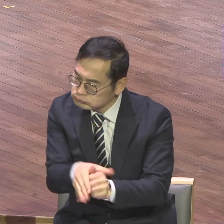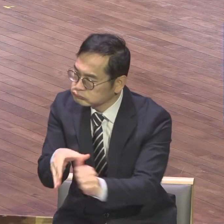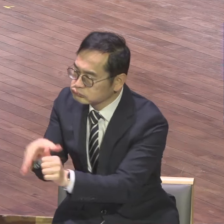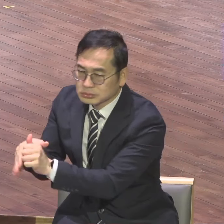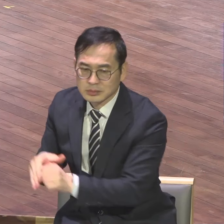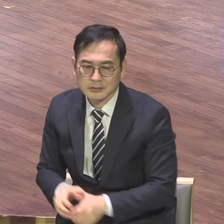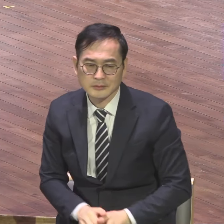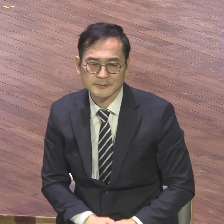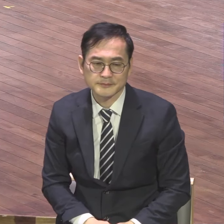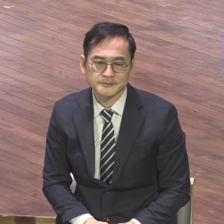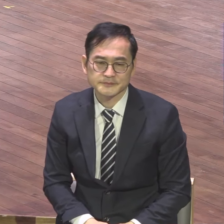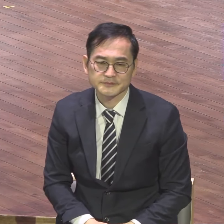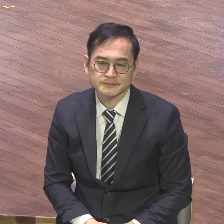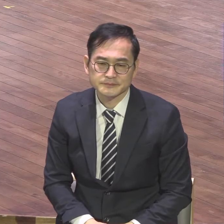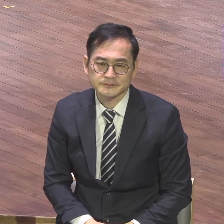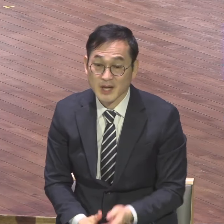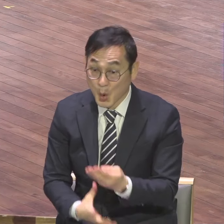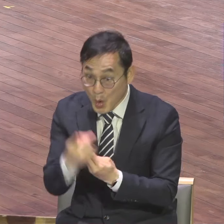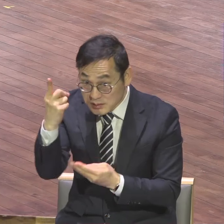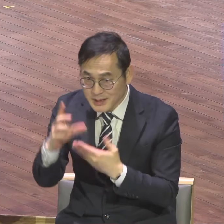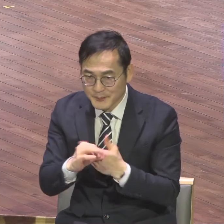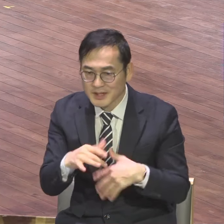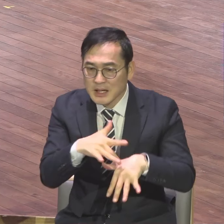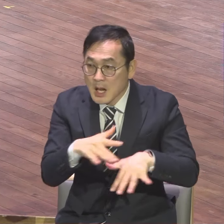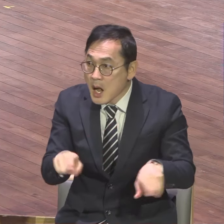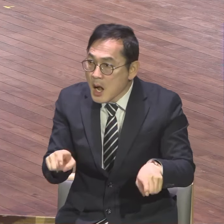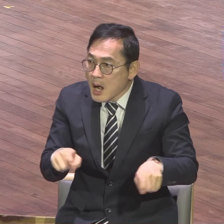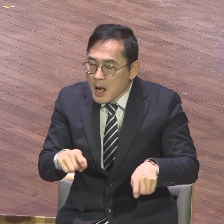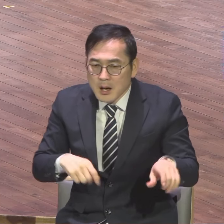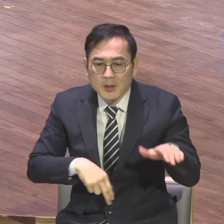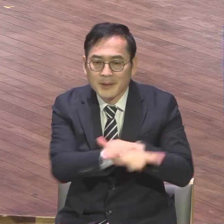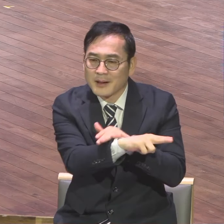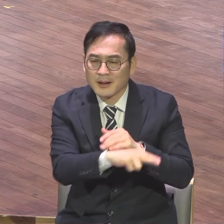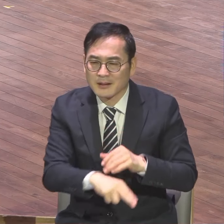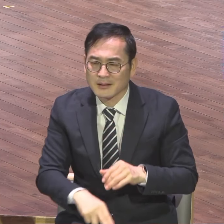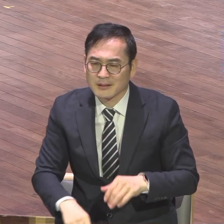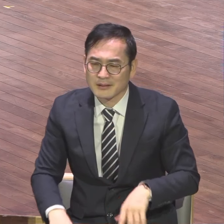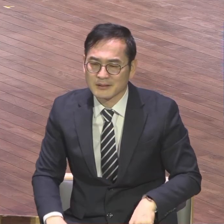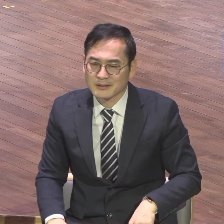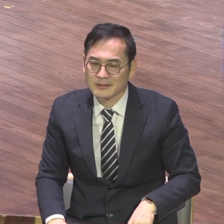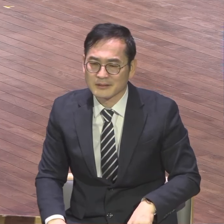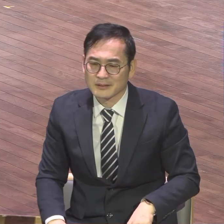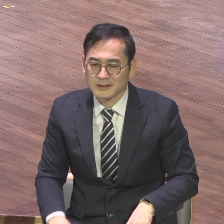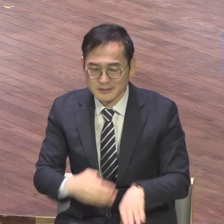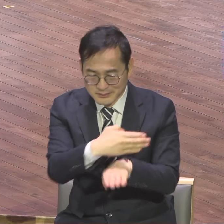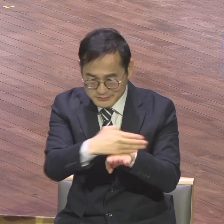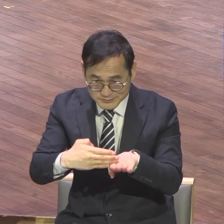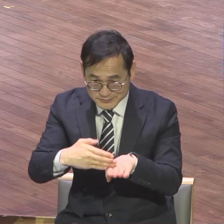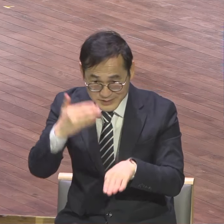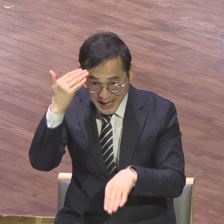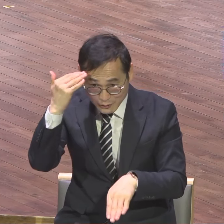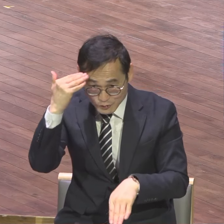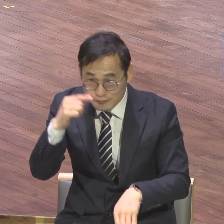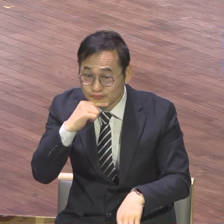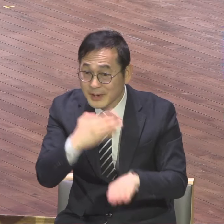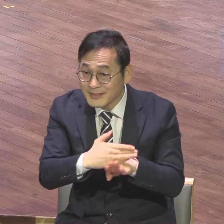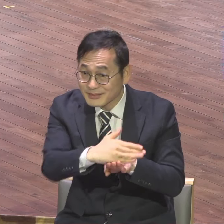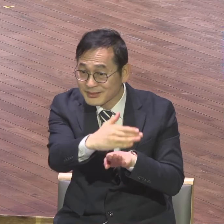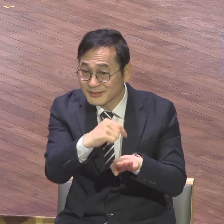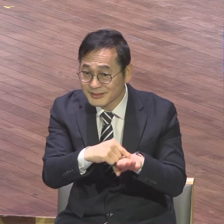안 되도록 원리스가 되면 엄청난 파워가 나오거든요. 여러분 남북이 원리스 되면 세계 G2가 된답니다.